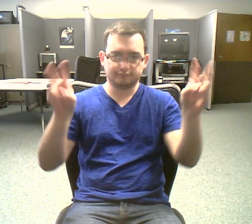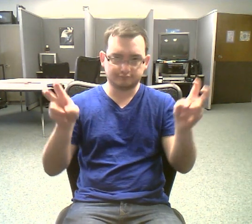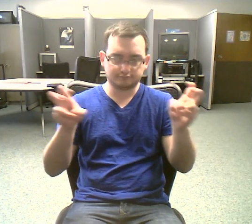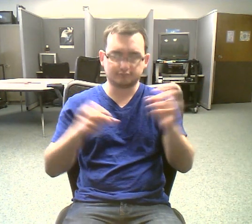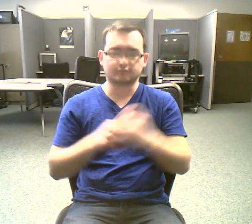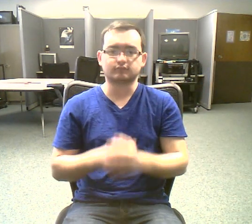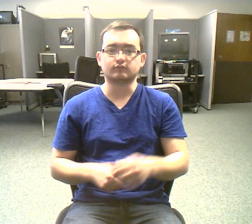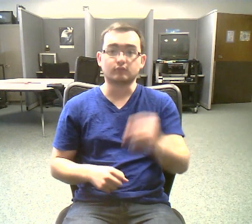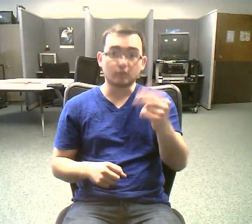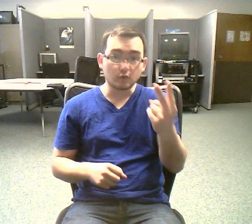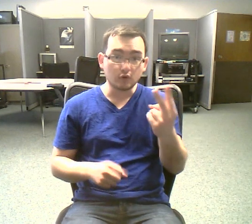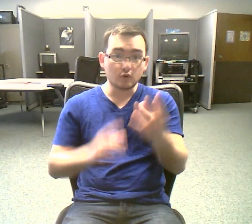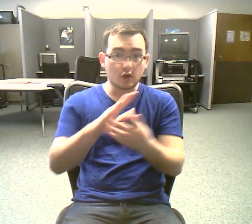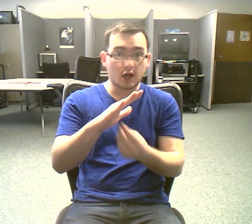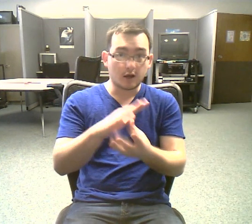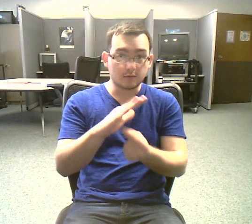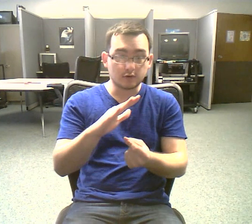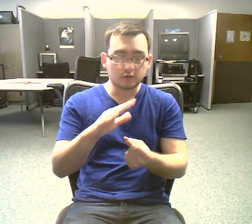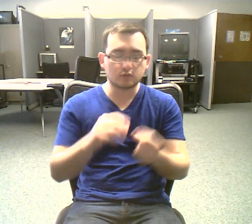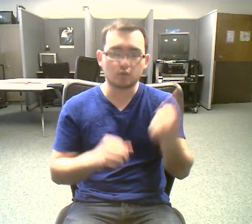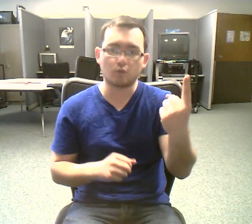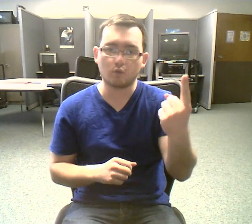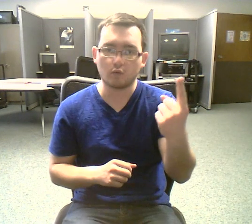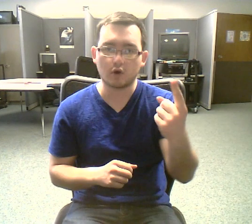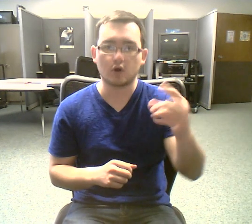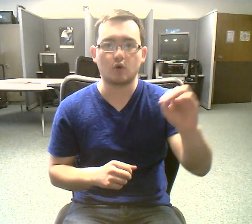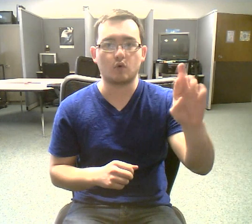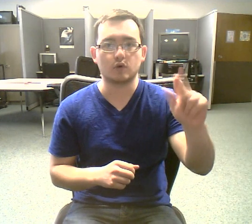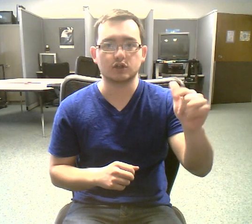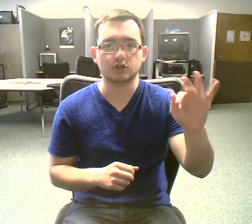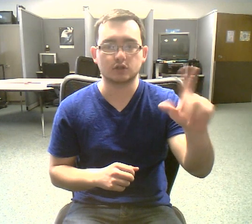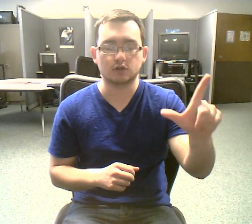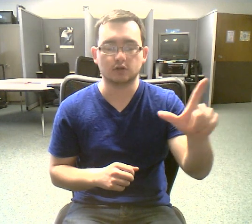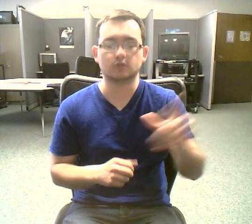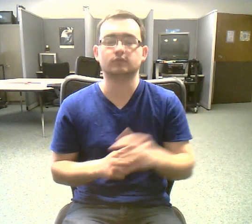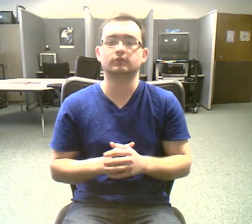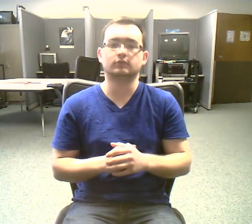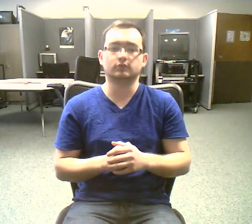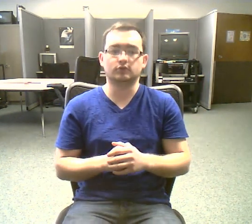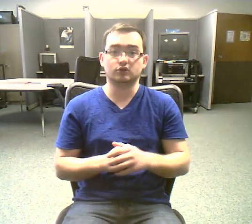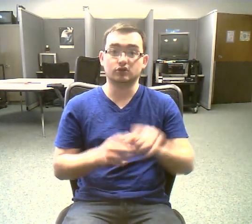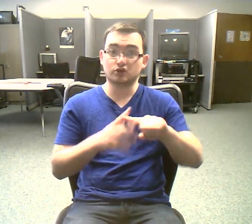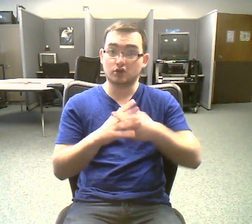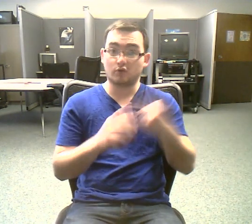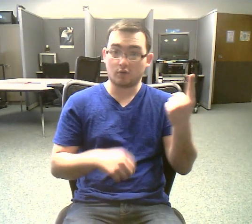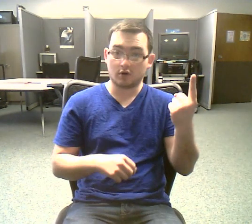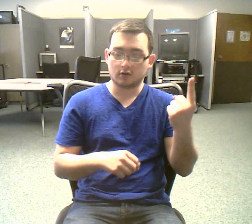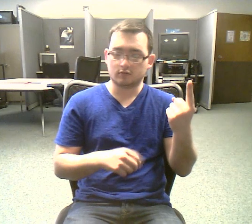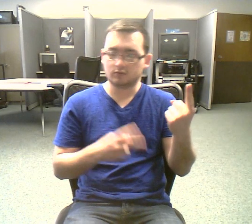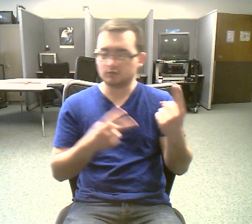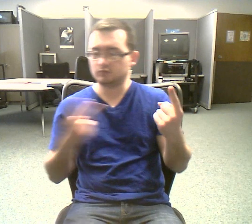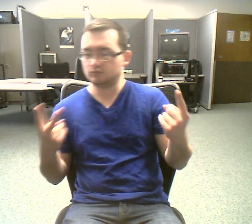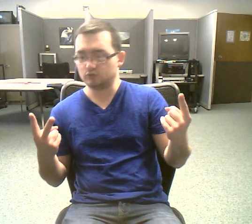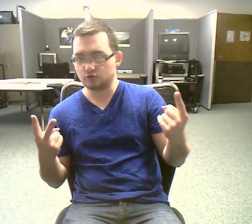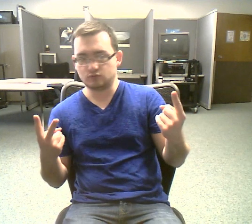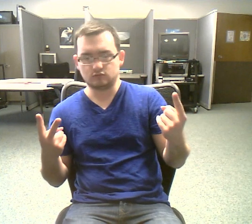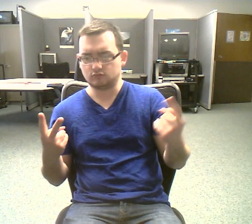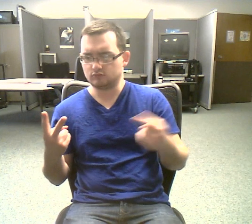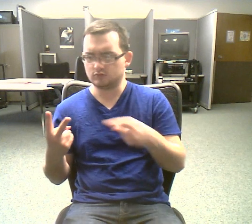original. You start with one, and you get two that are exactly the same. Beyond the idea that two identical cells are